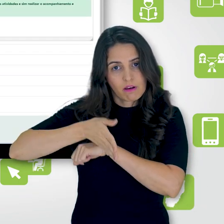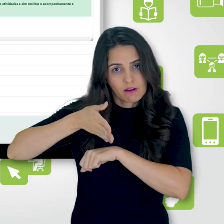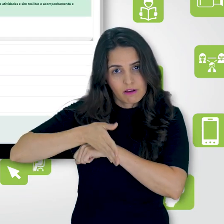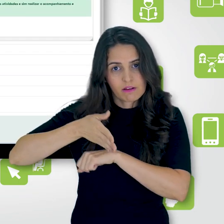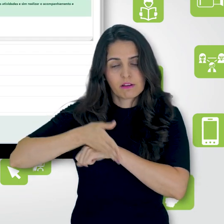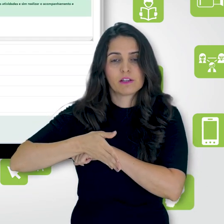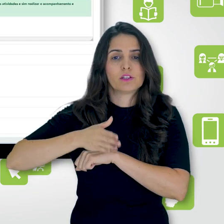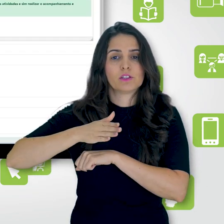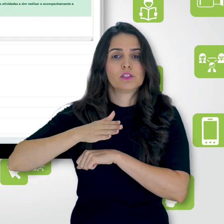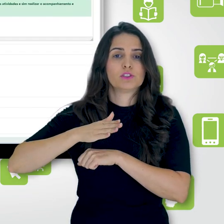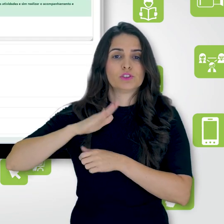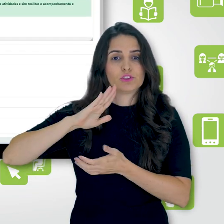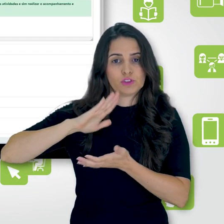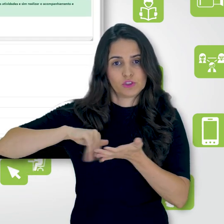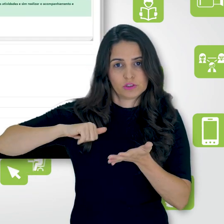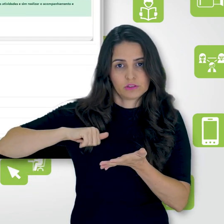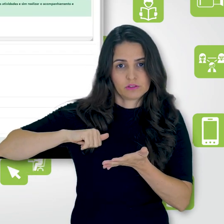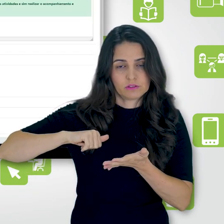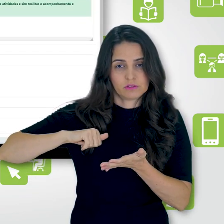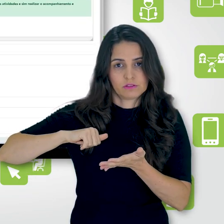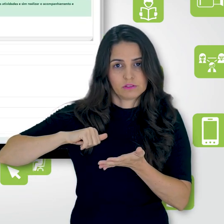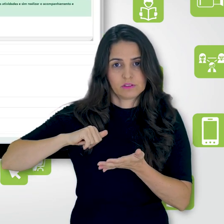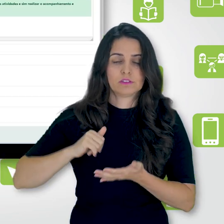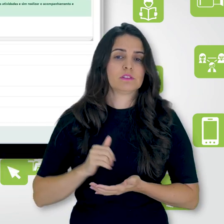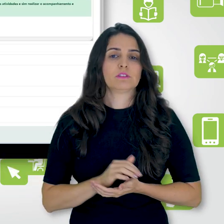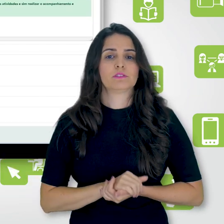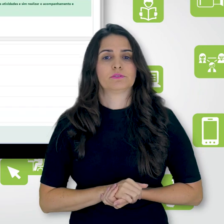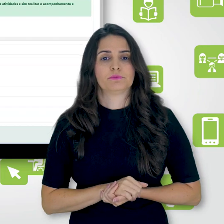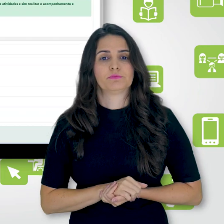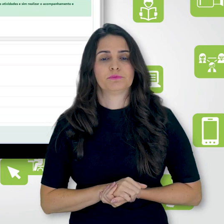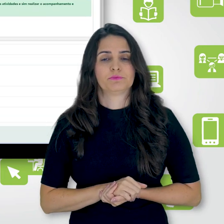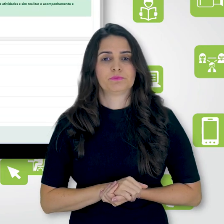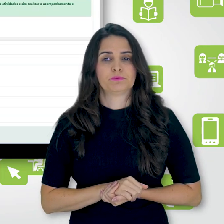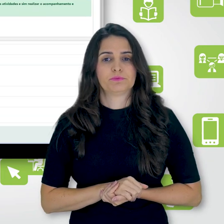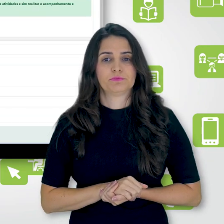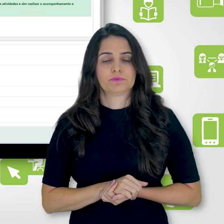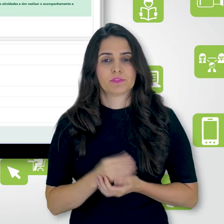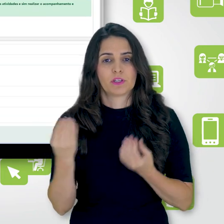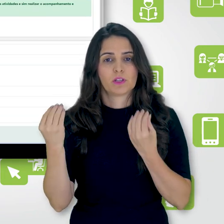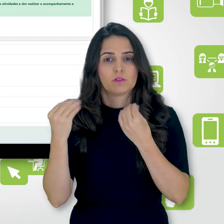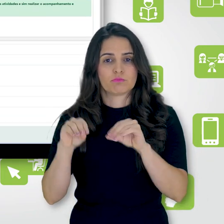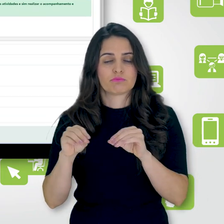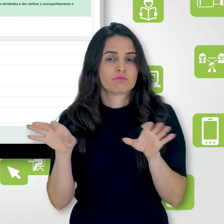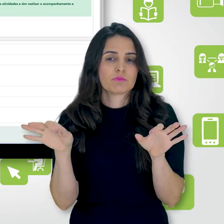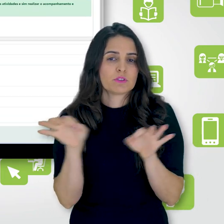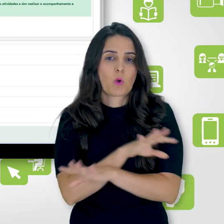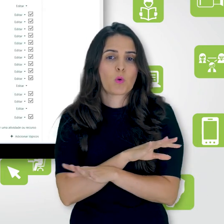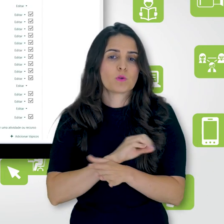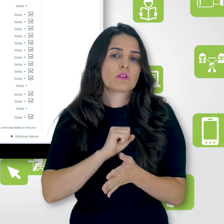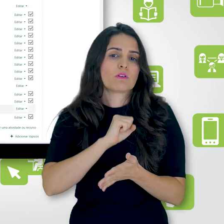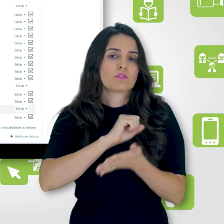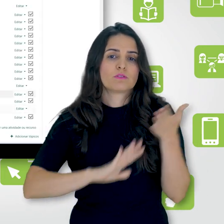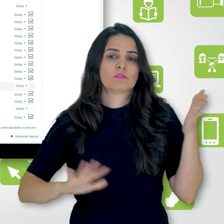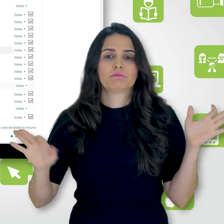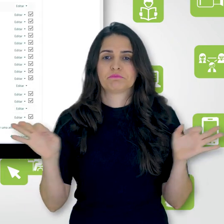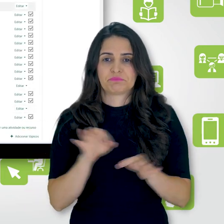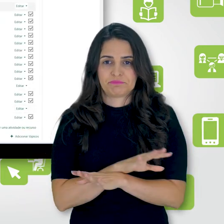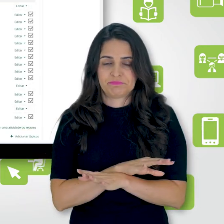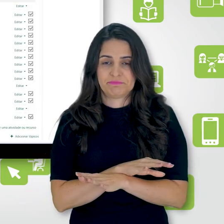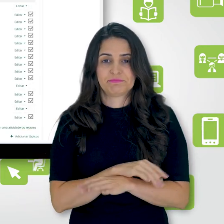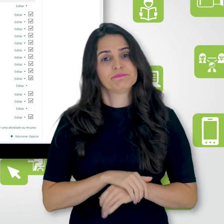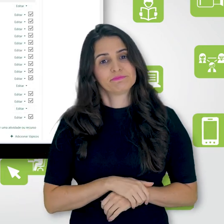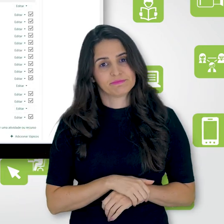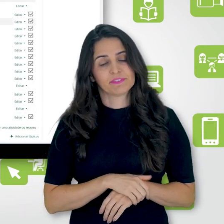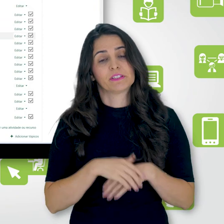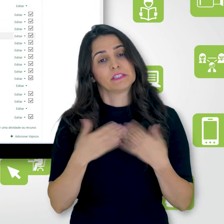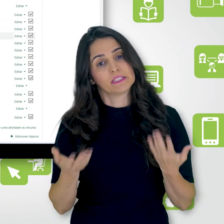e indicar a conclusão de atividade. Então, quando